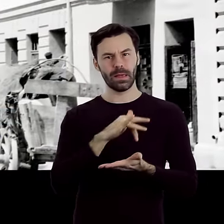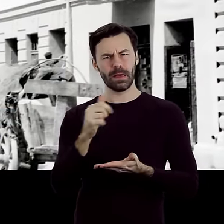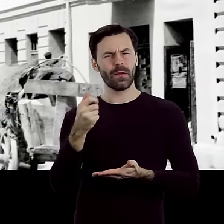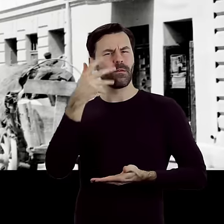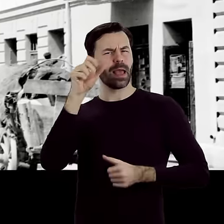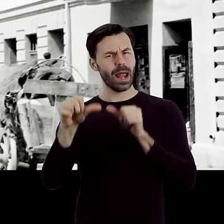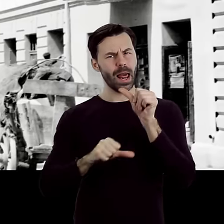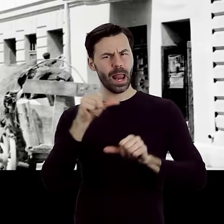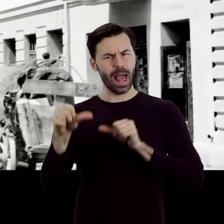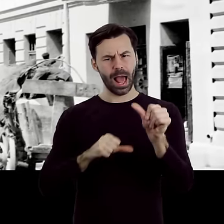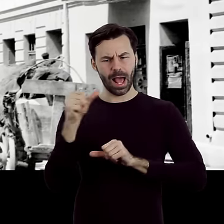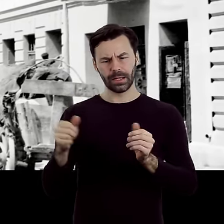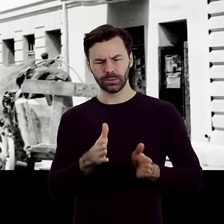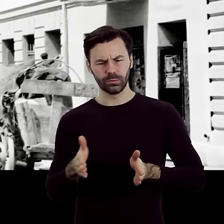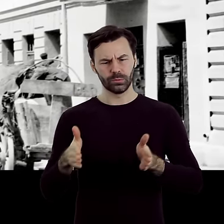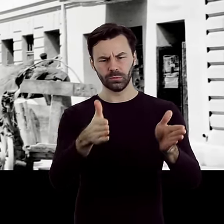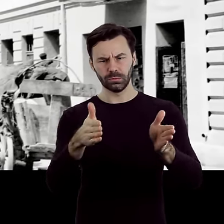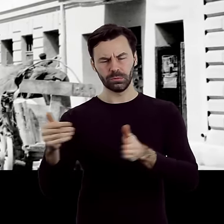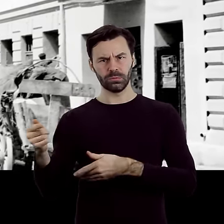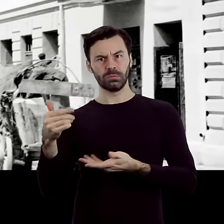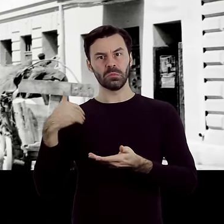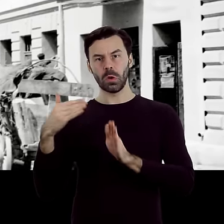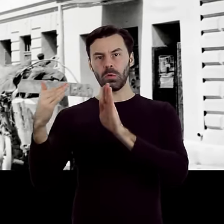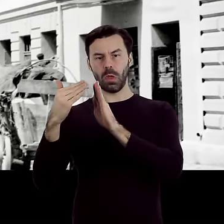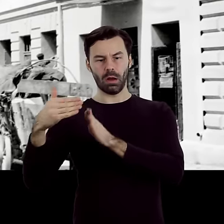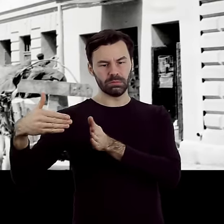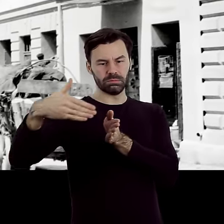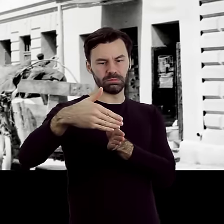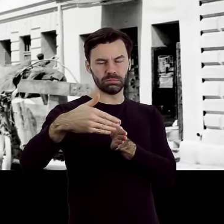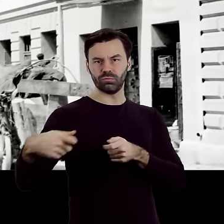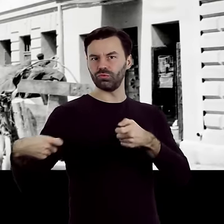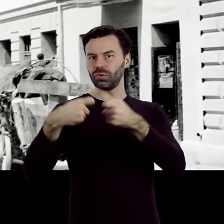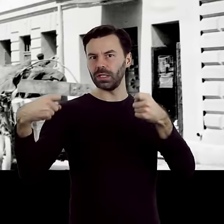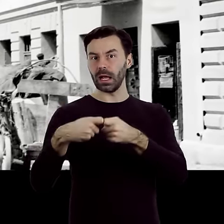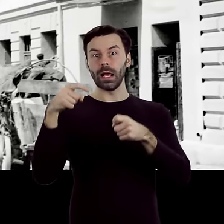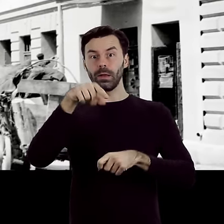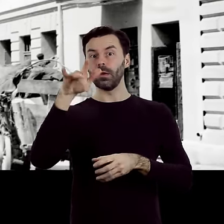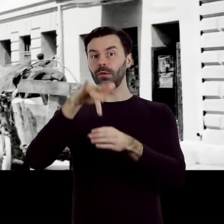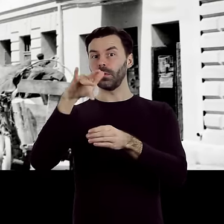połowę ulicy zastawiał dom wystający z pierzei rynku, mieszczący restaurację Michała Krela.